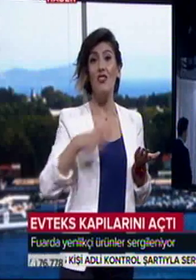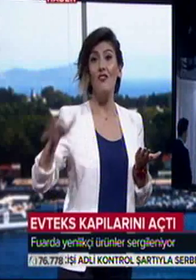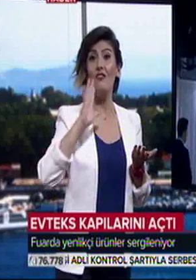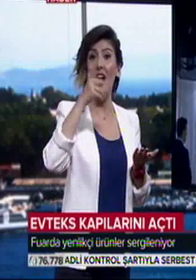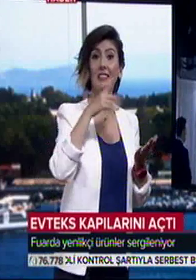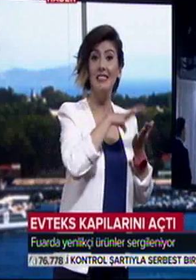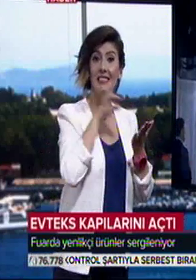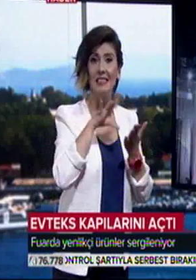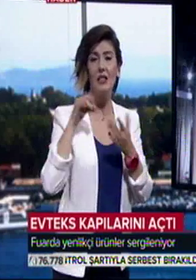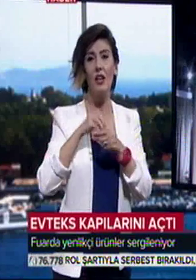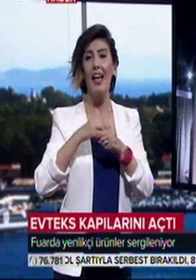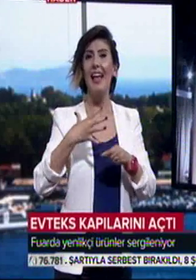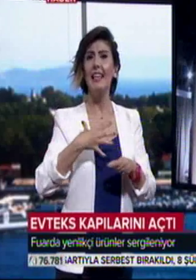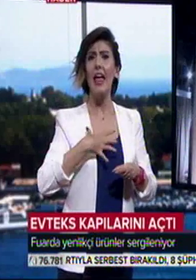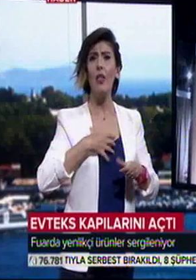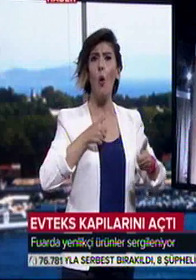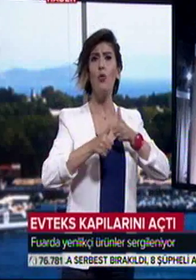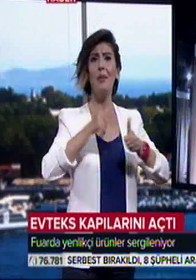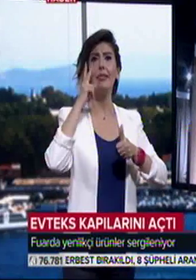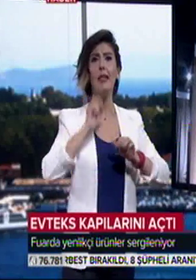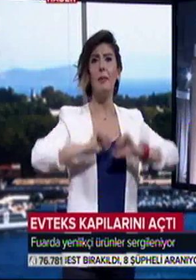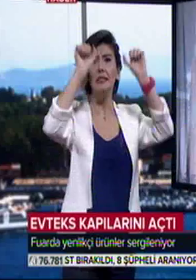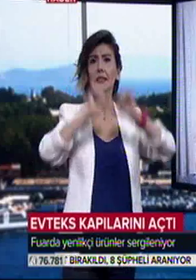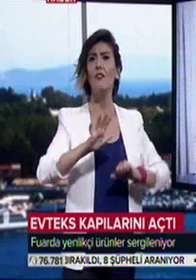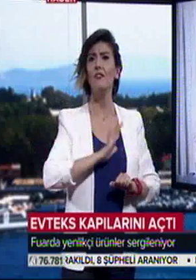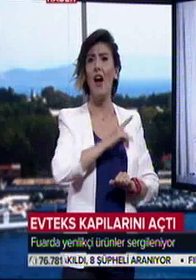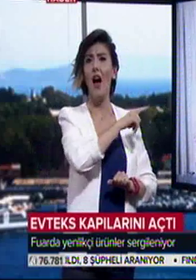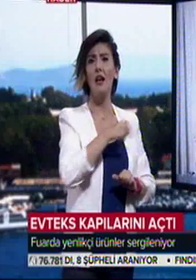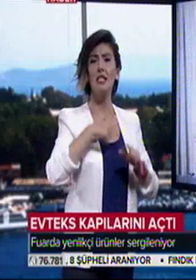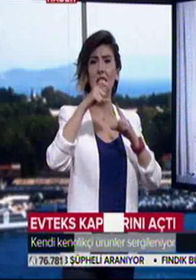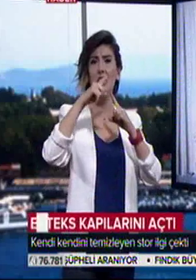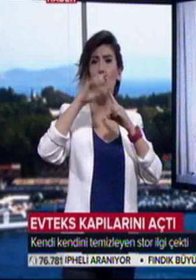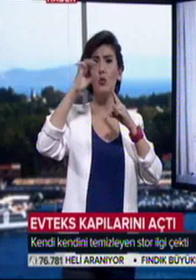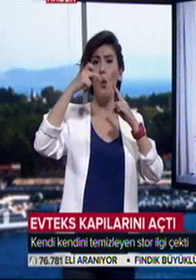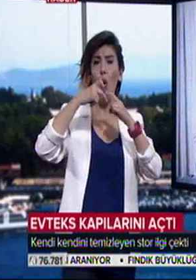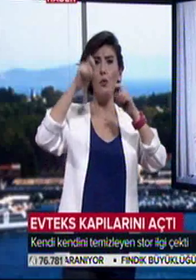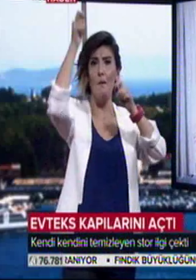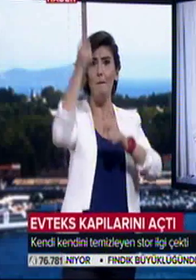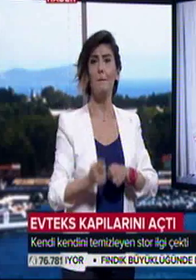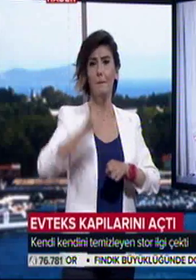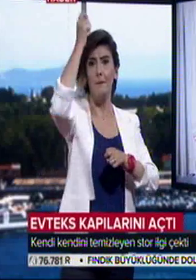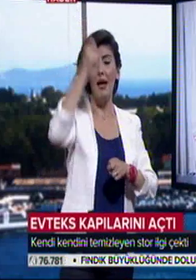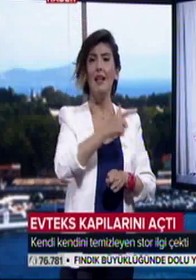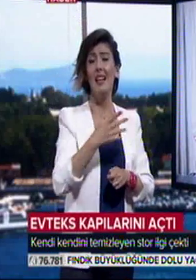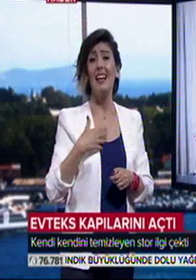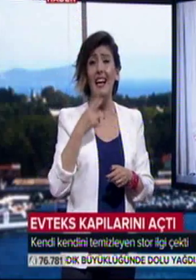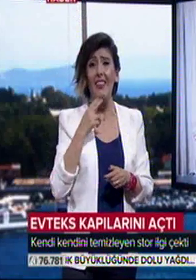kendini temizleyen store perde de ilgi çekici ürünler arasında. Store konusunda temizlik çok bayanları zorlayan bir şeydi.